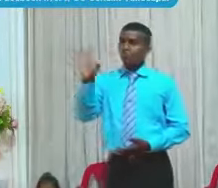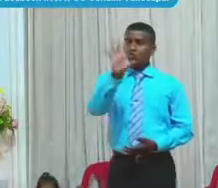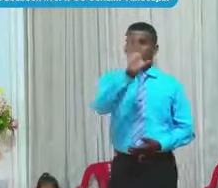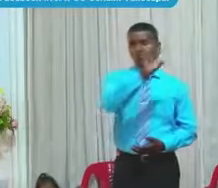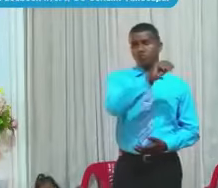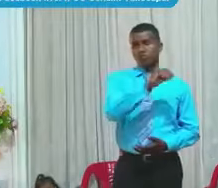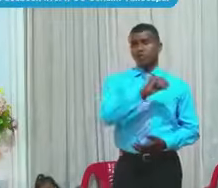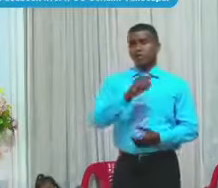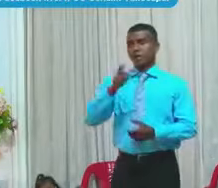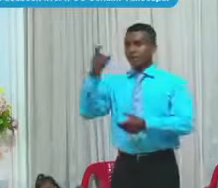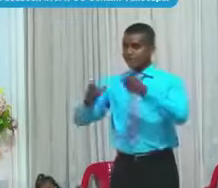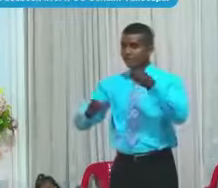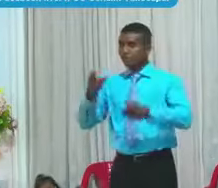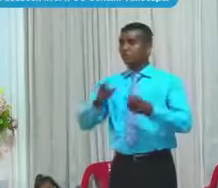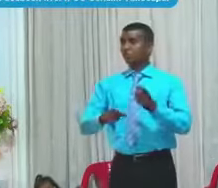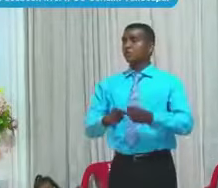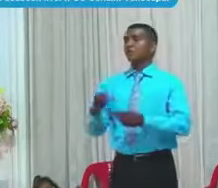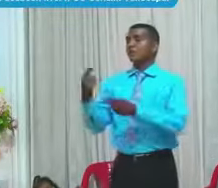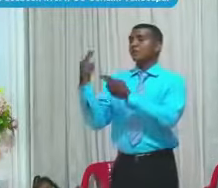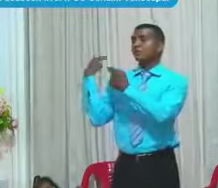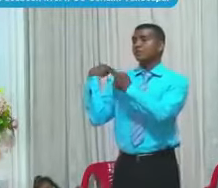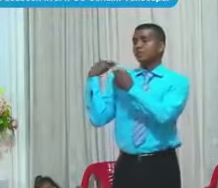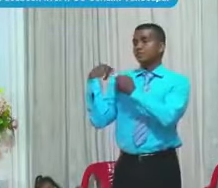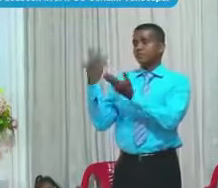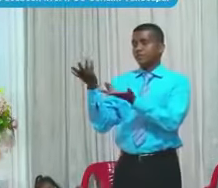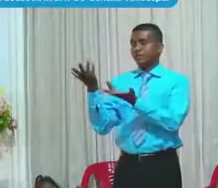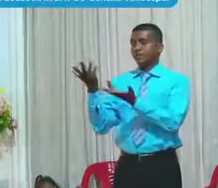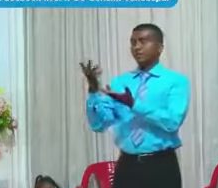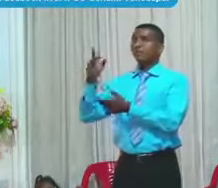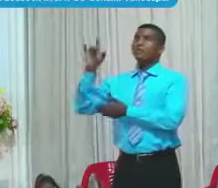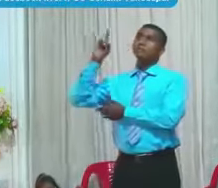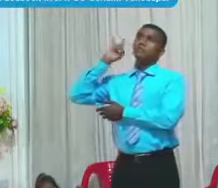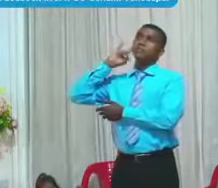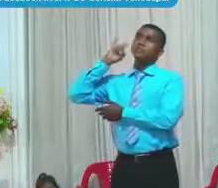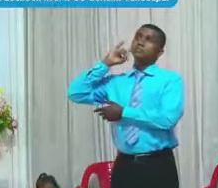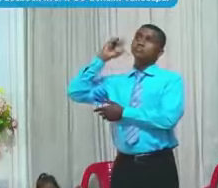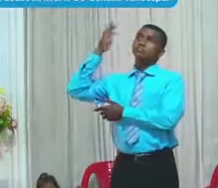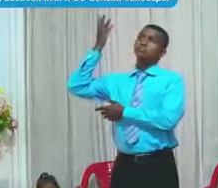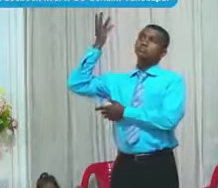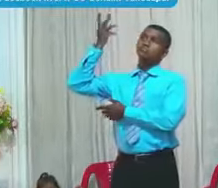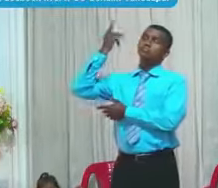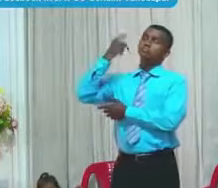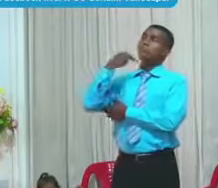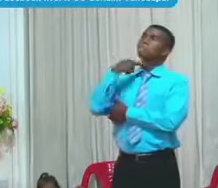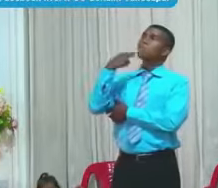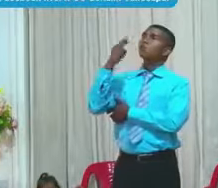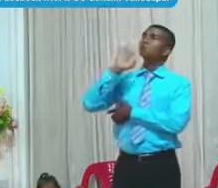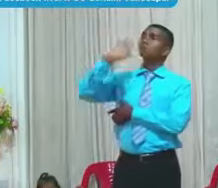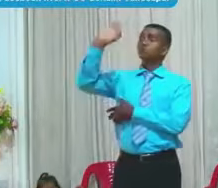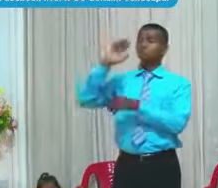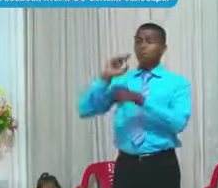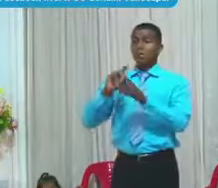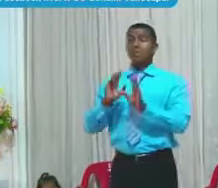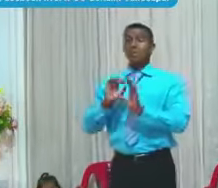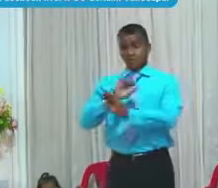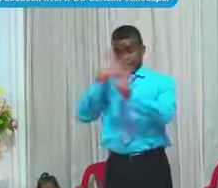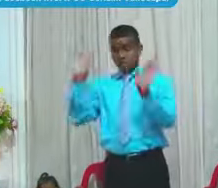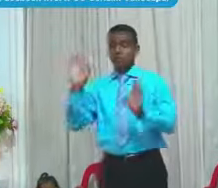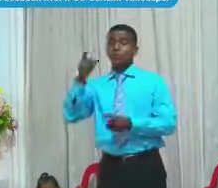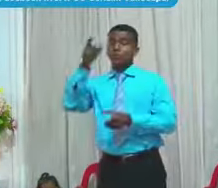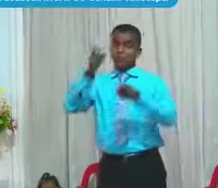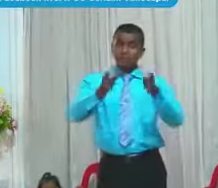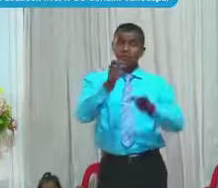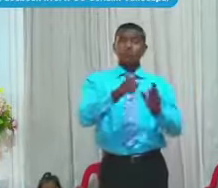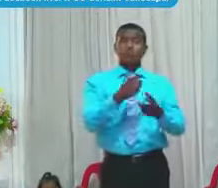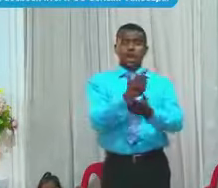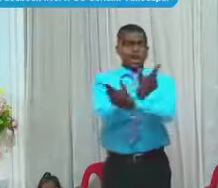De haber oído La voz de Dios Y claro El ser humano Tiene libre albedrío Eso lo tenemos